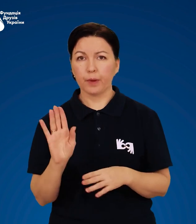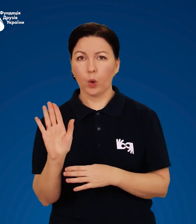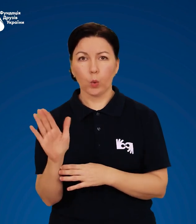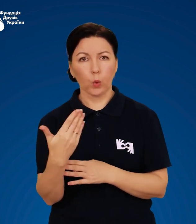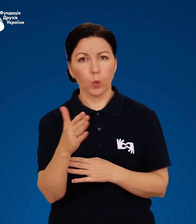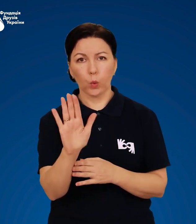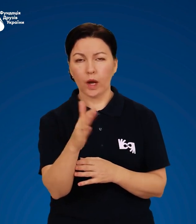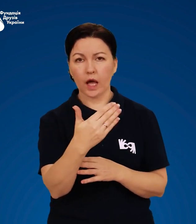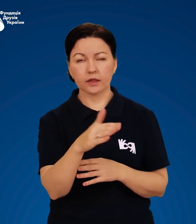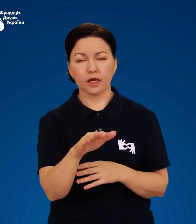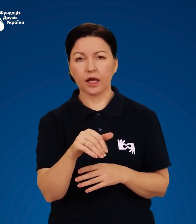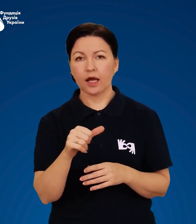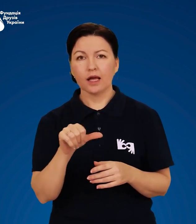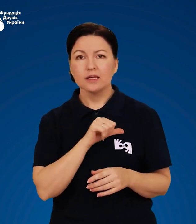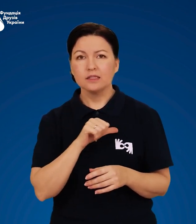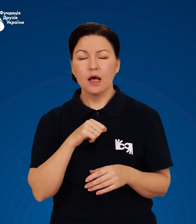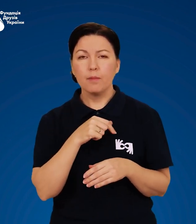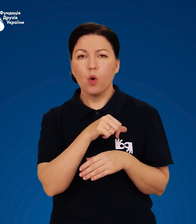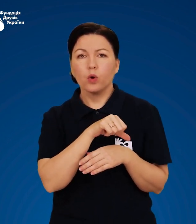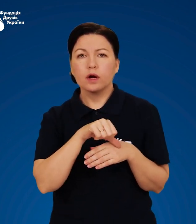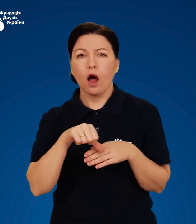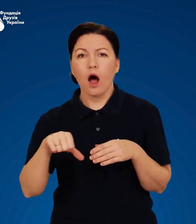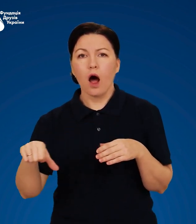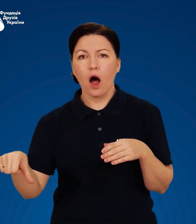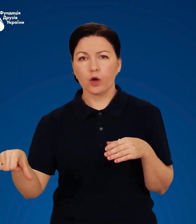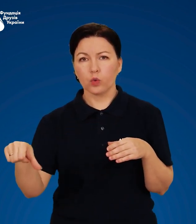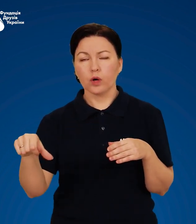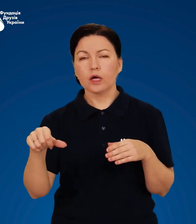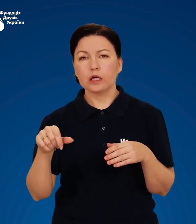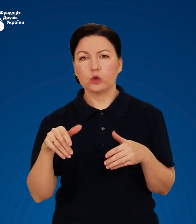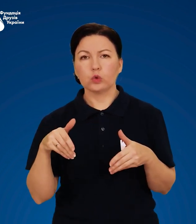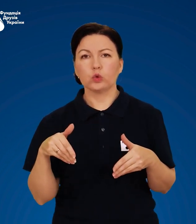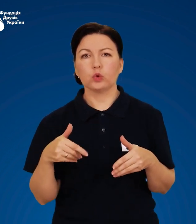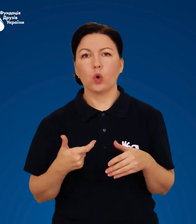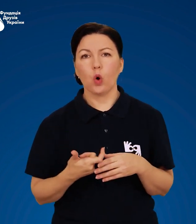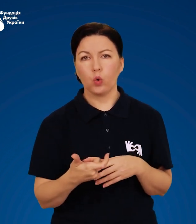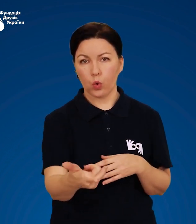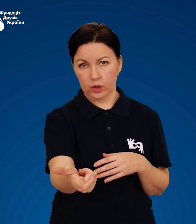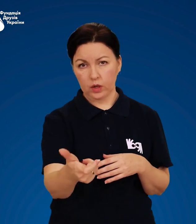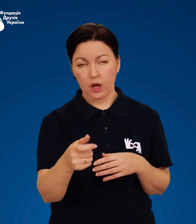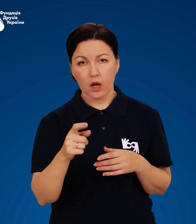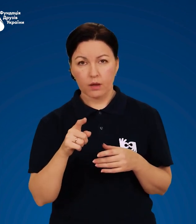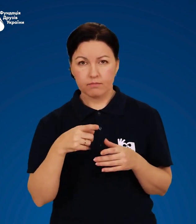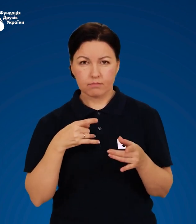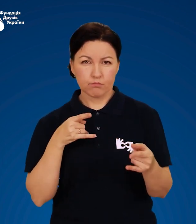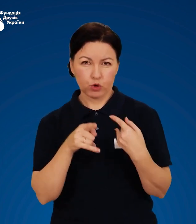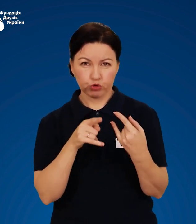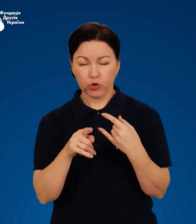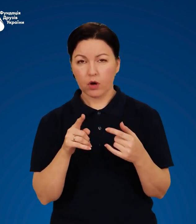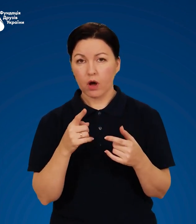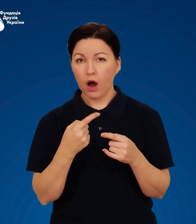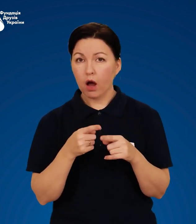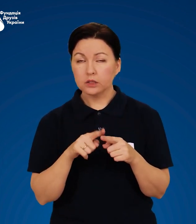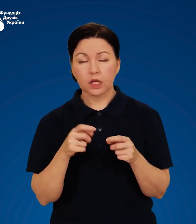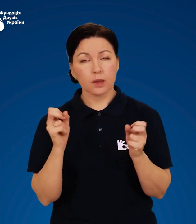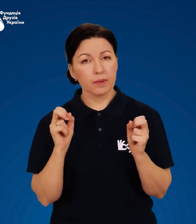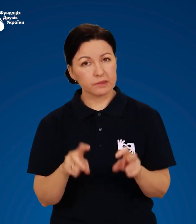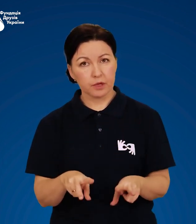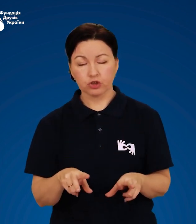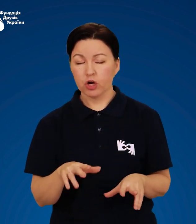прогулюйтеся з самого краю проїжджої частини дороги. Це небезпечно завжди, а на слизьких